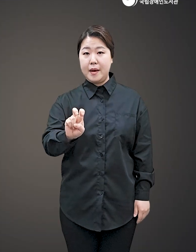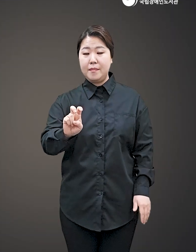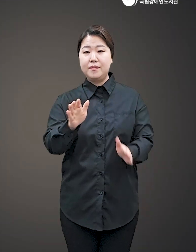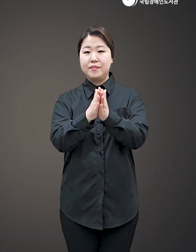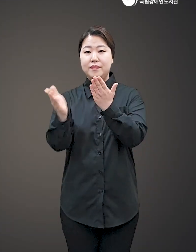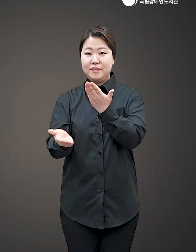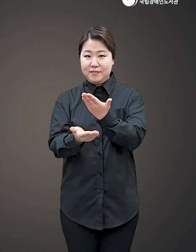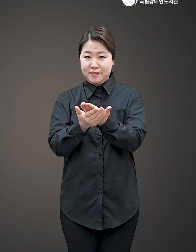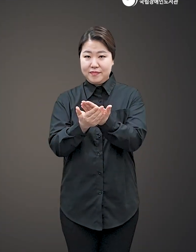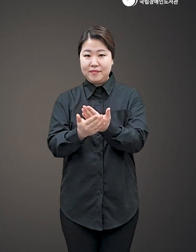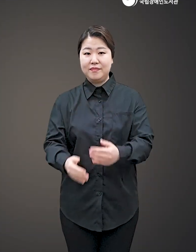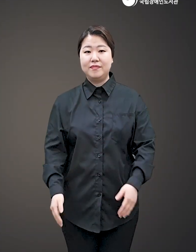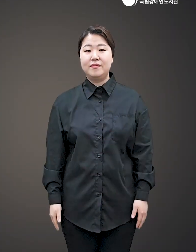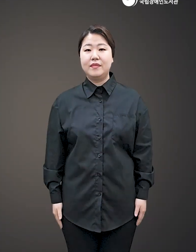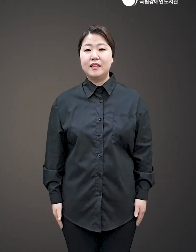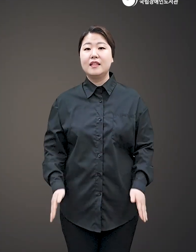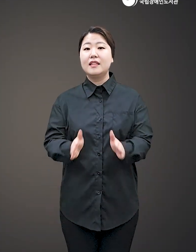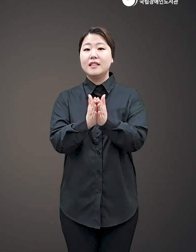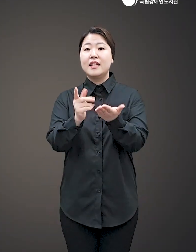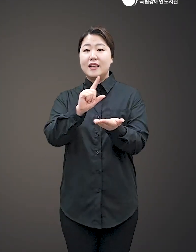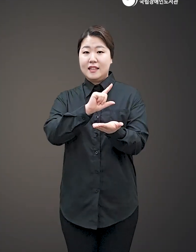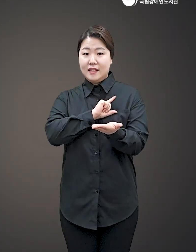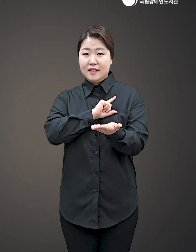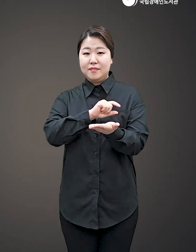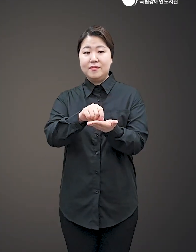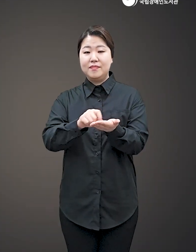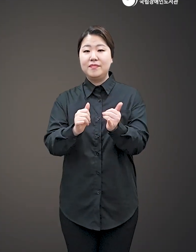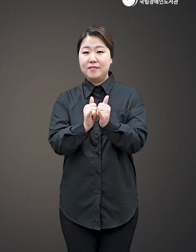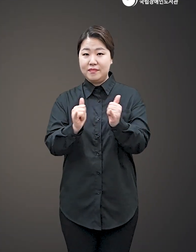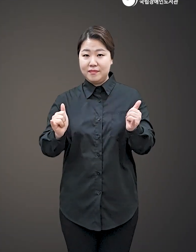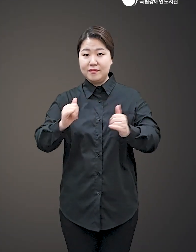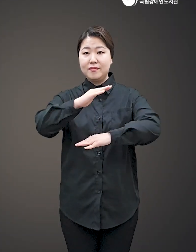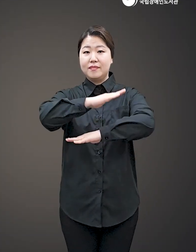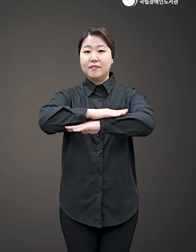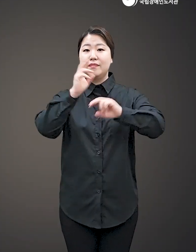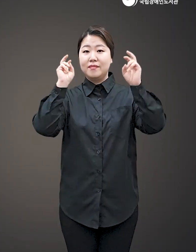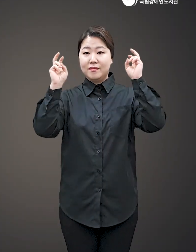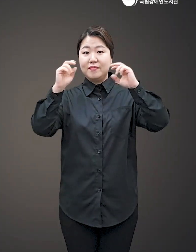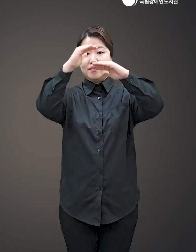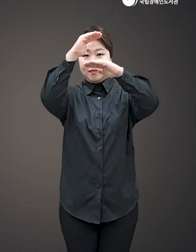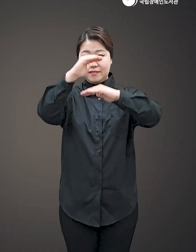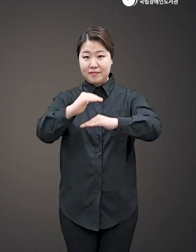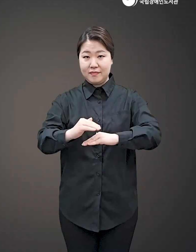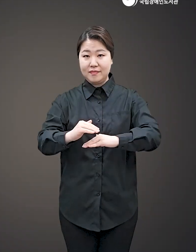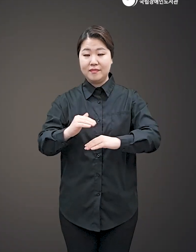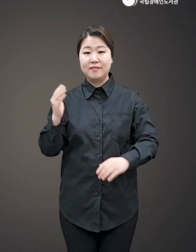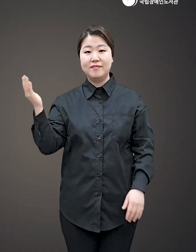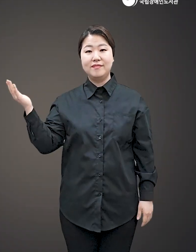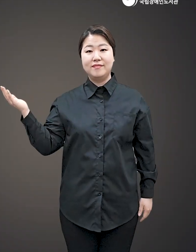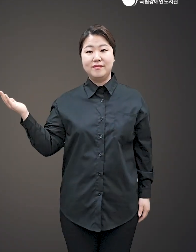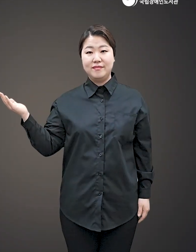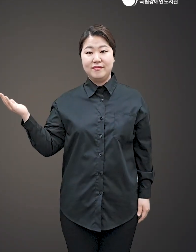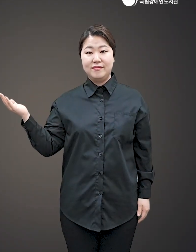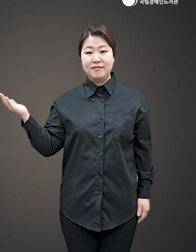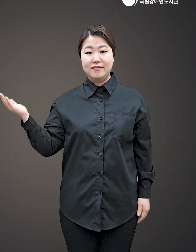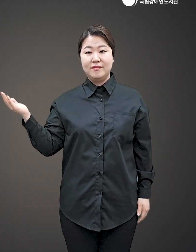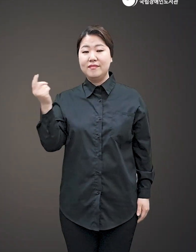도서명, 이적의 단어들 저자, 이적